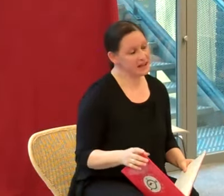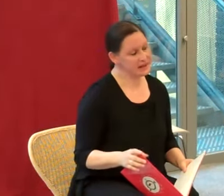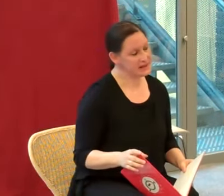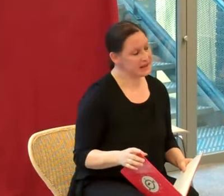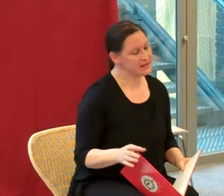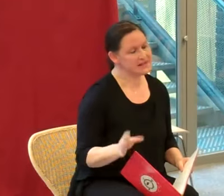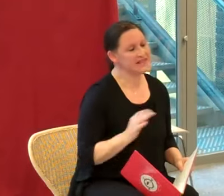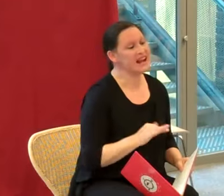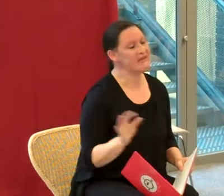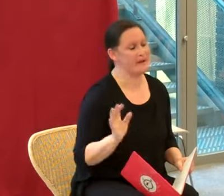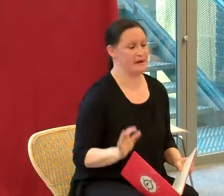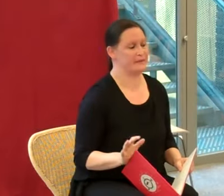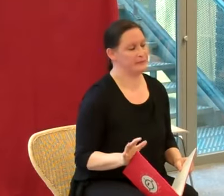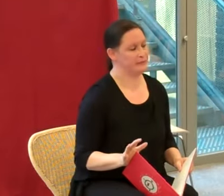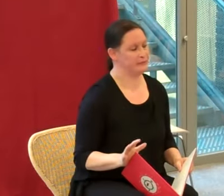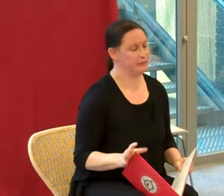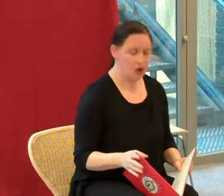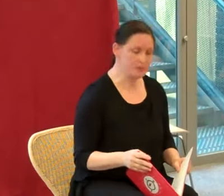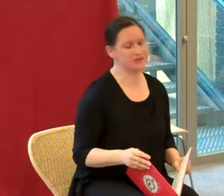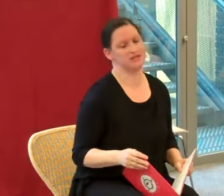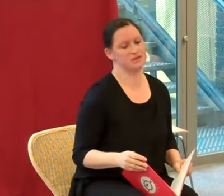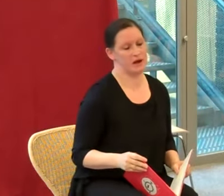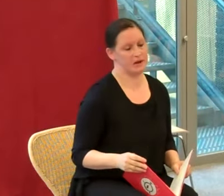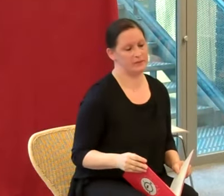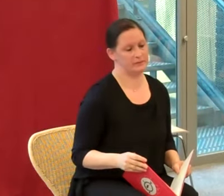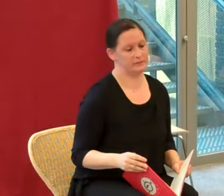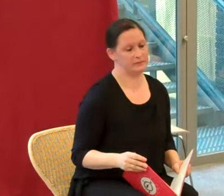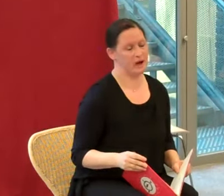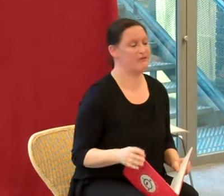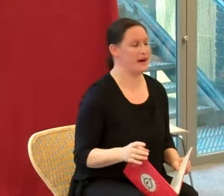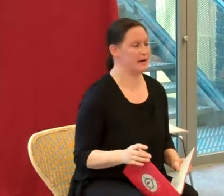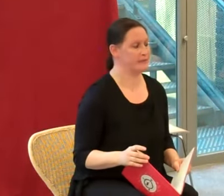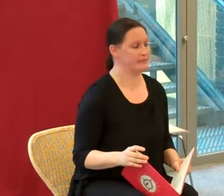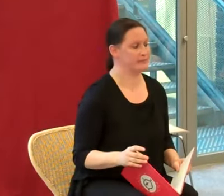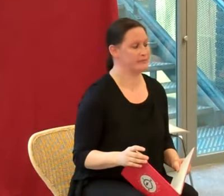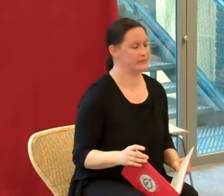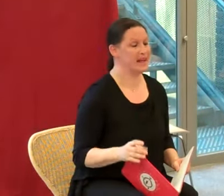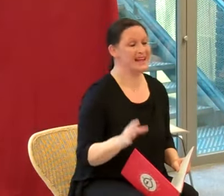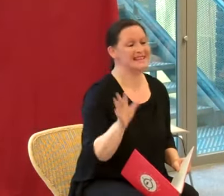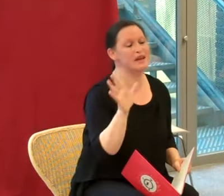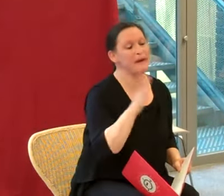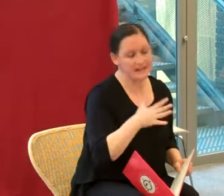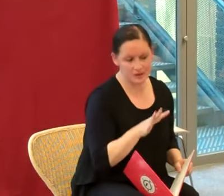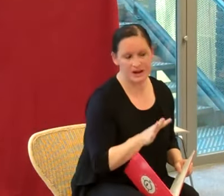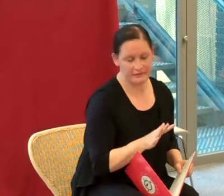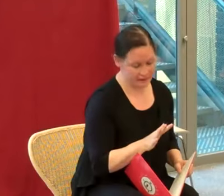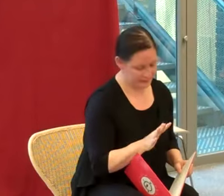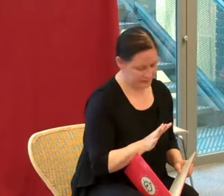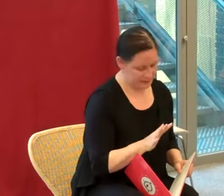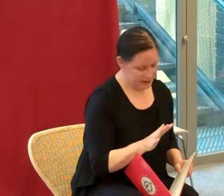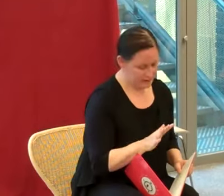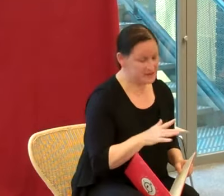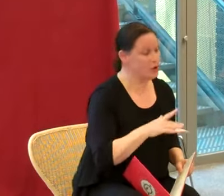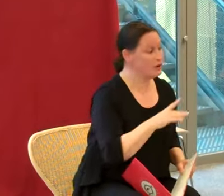Et c'est la fin de mon histoire. Enfin, c'est presque la fin. Parce que,